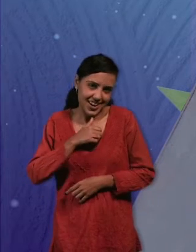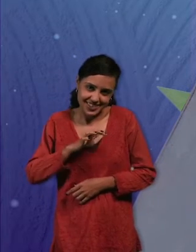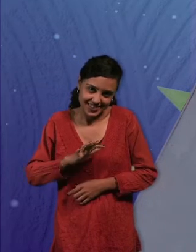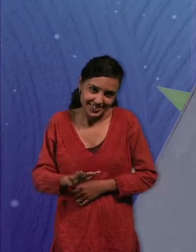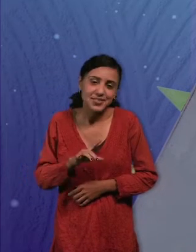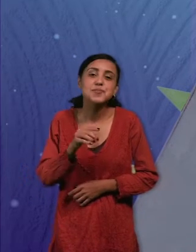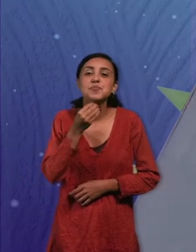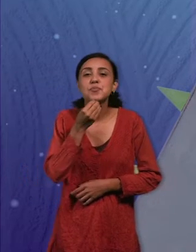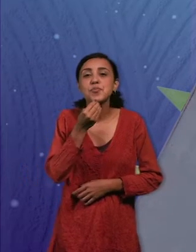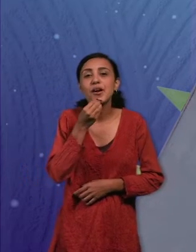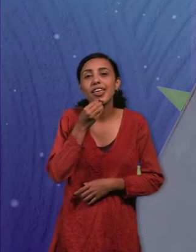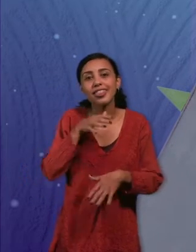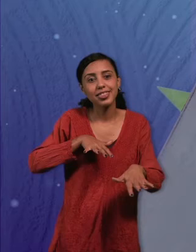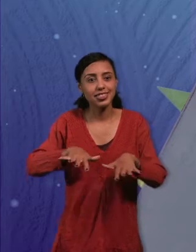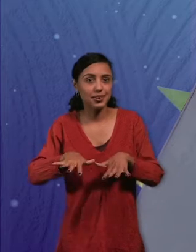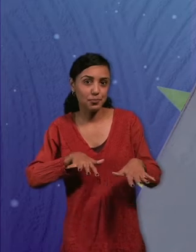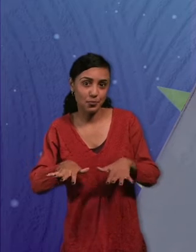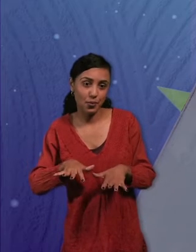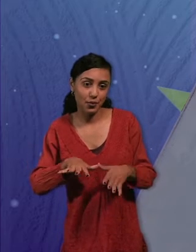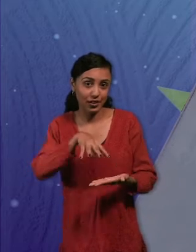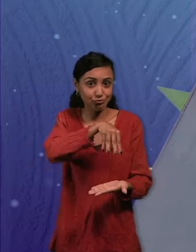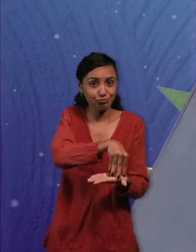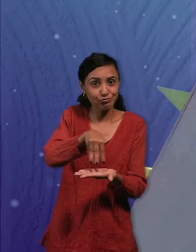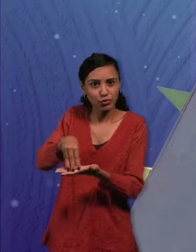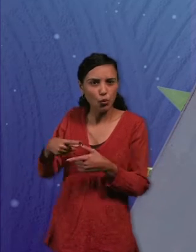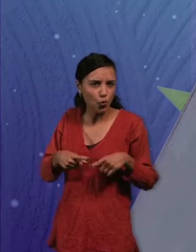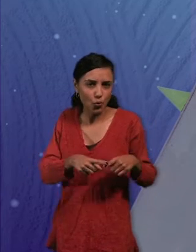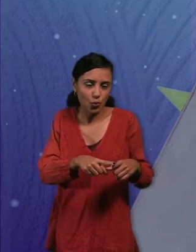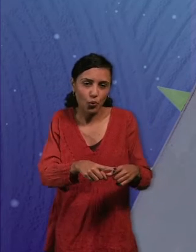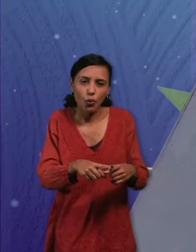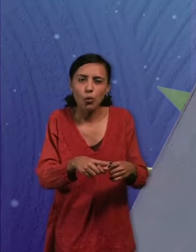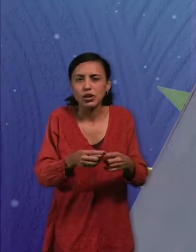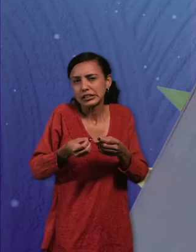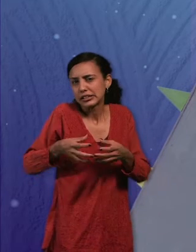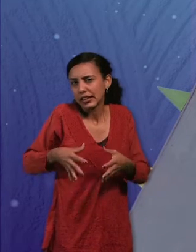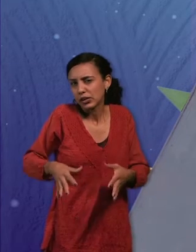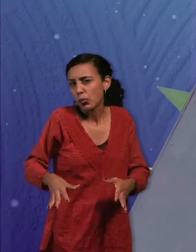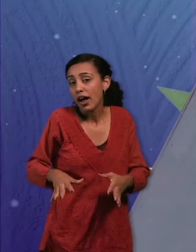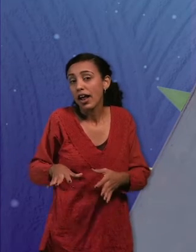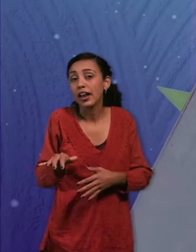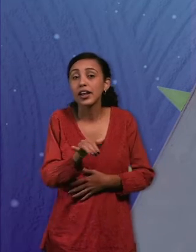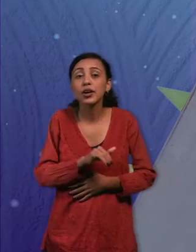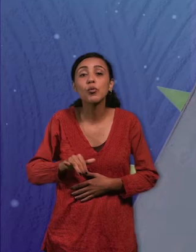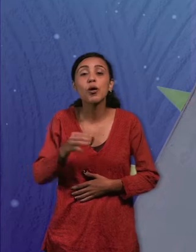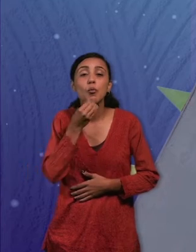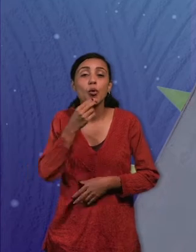permitirán animar estos objetos con fluidez, naturalidad e incluso vamos a poder hacer sencillos